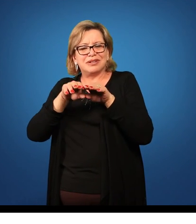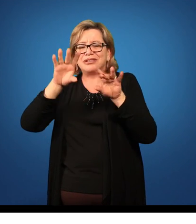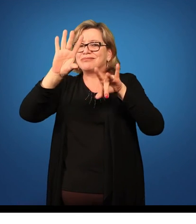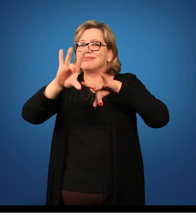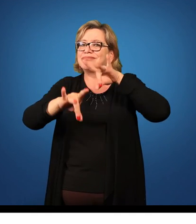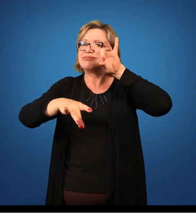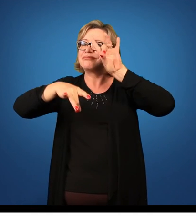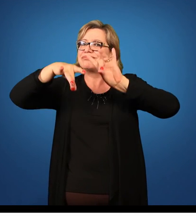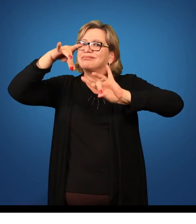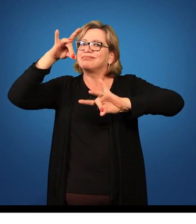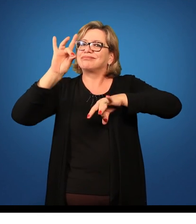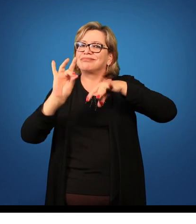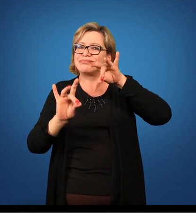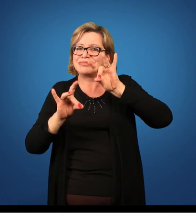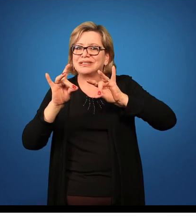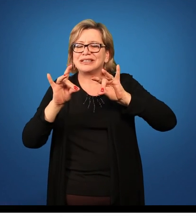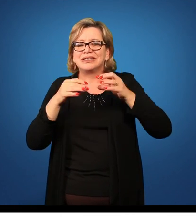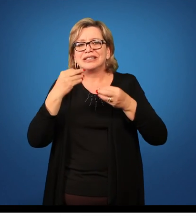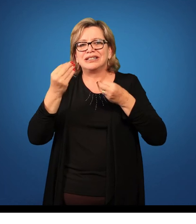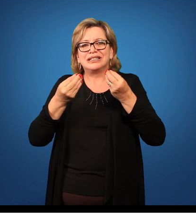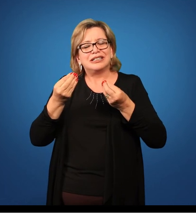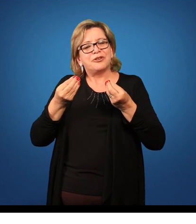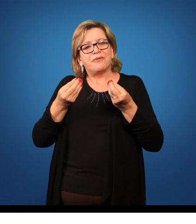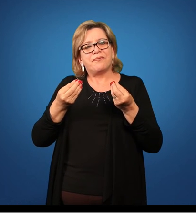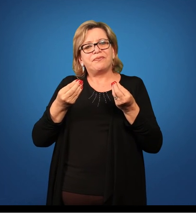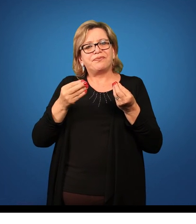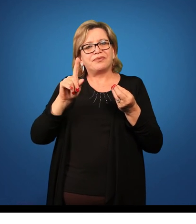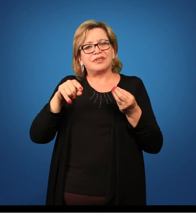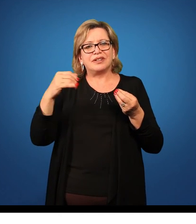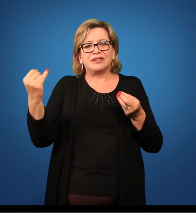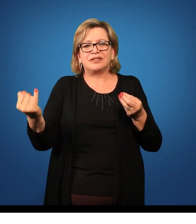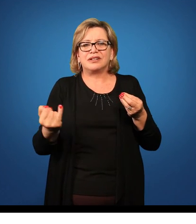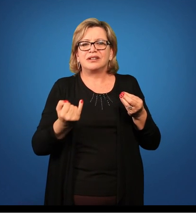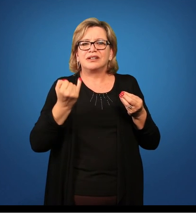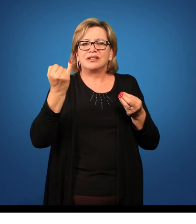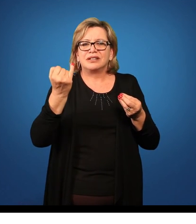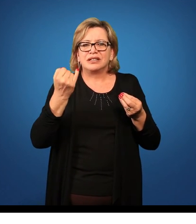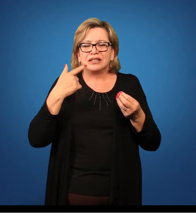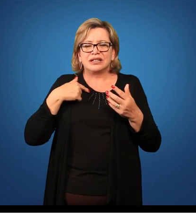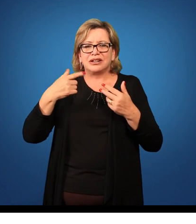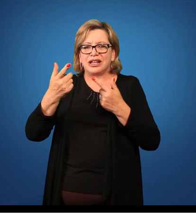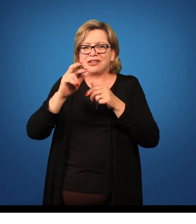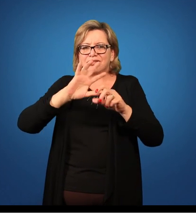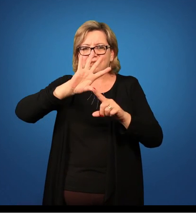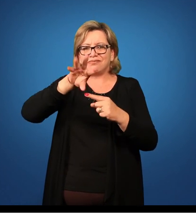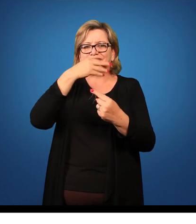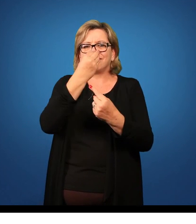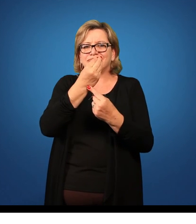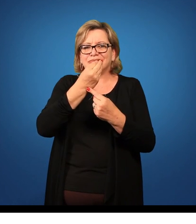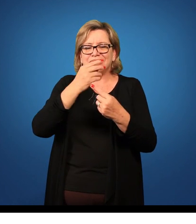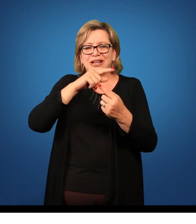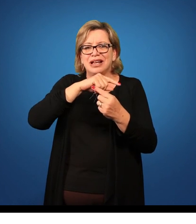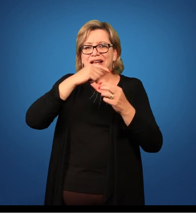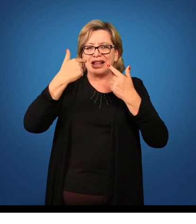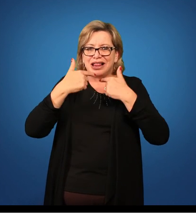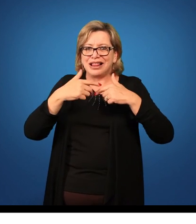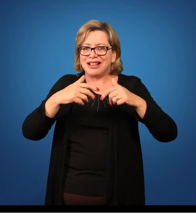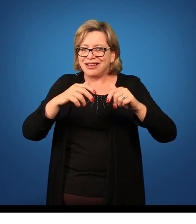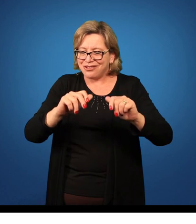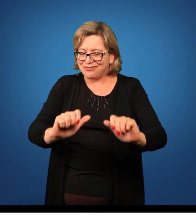teatro, para as artes cênicas, para as diversas linguagens artísticas que envolvem o corpo.